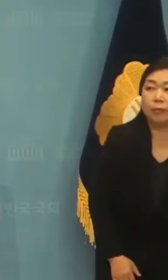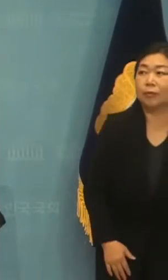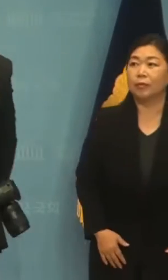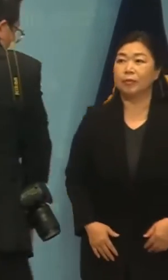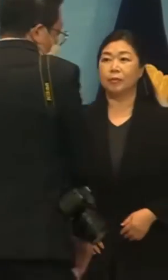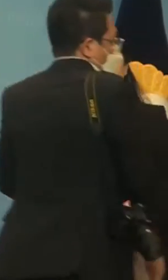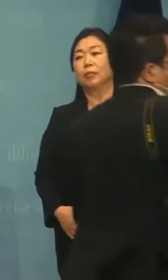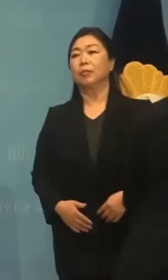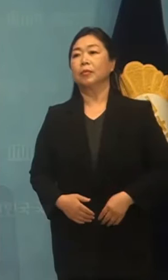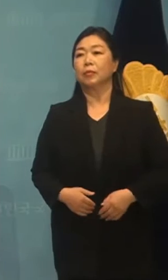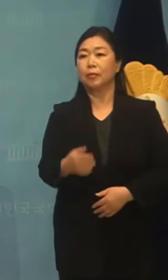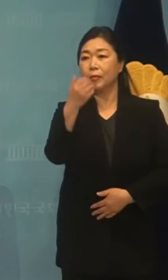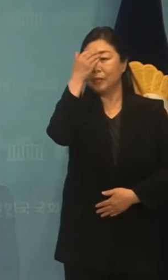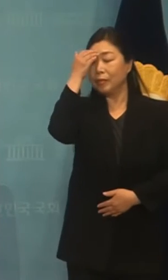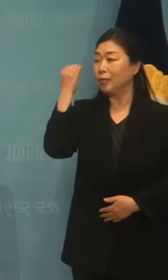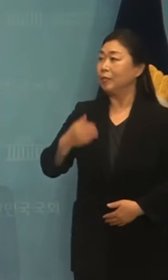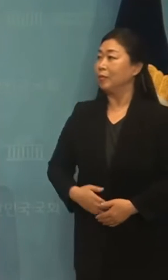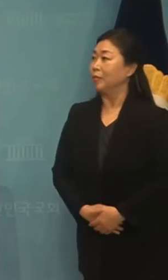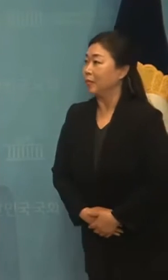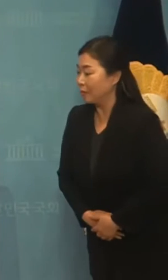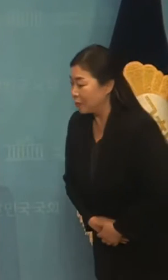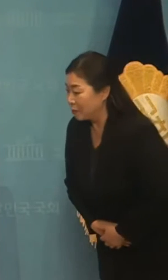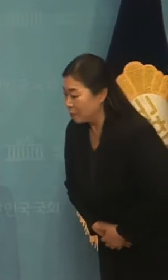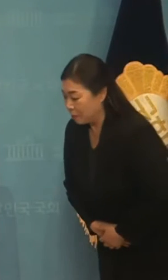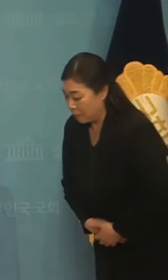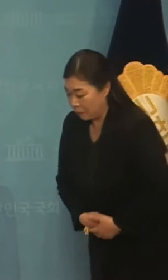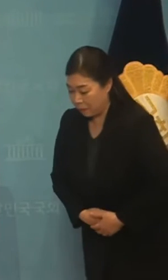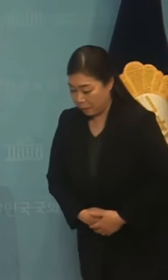이 시각 세계였습니다.